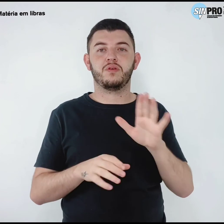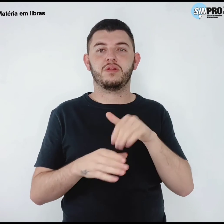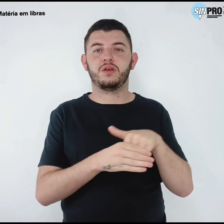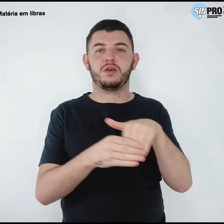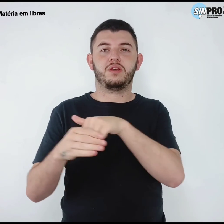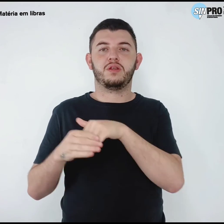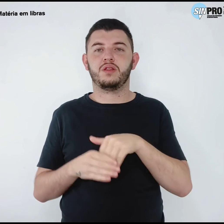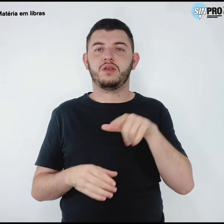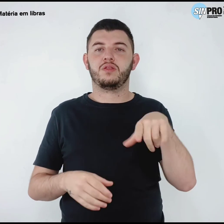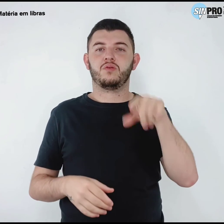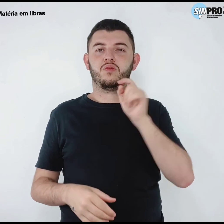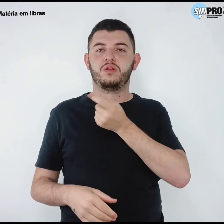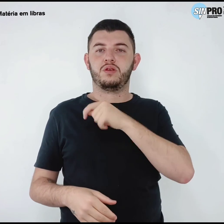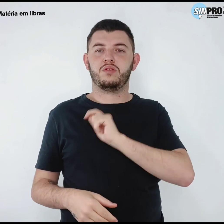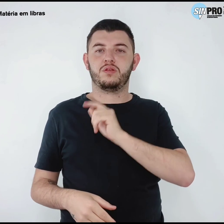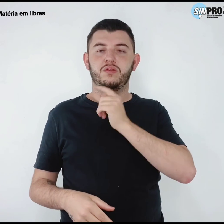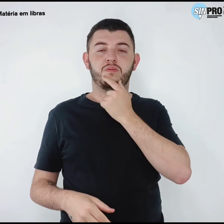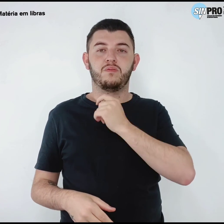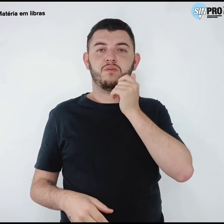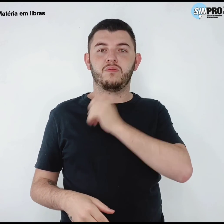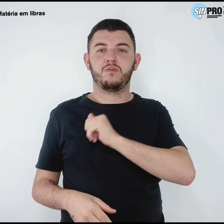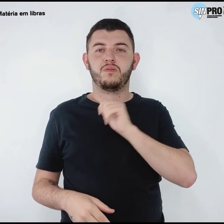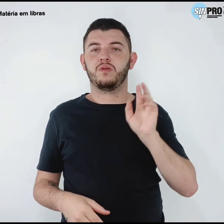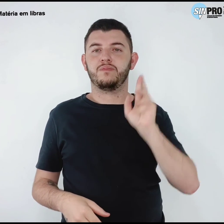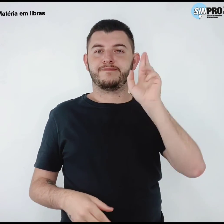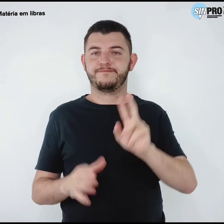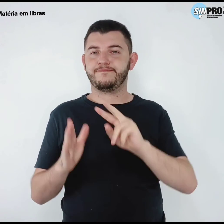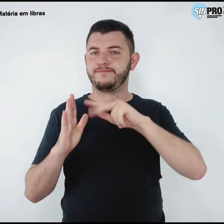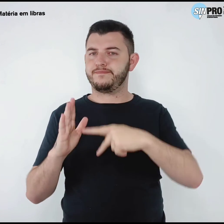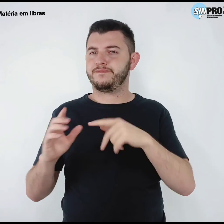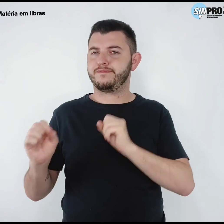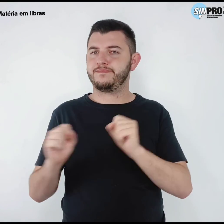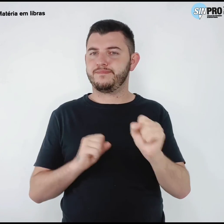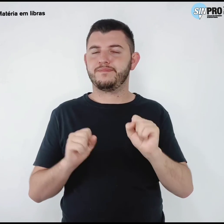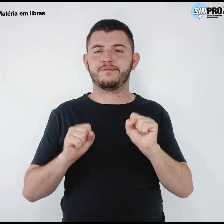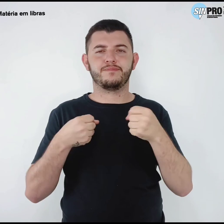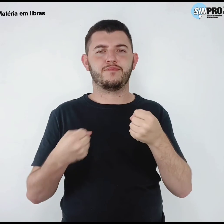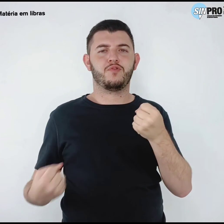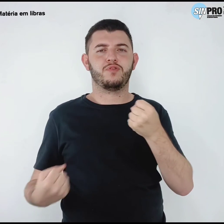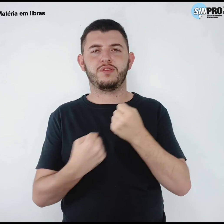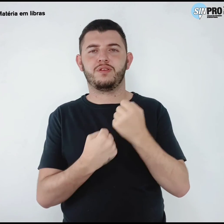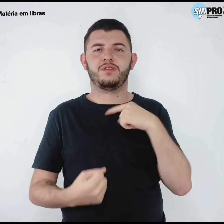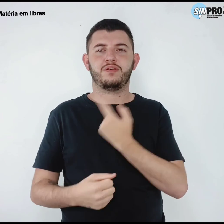delegado, delegada sindical e fortaleça nossa rede de luta.